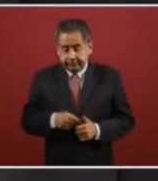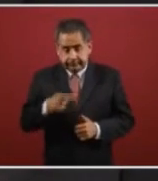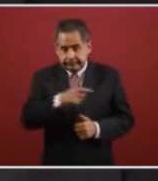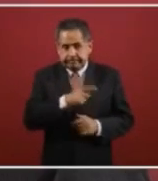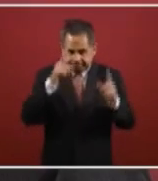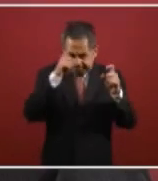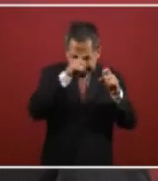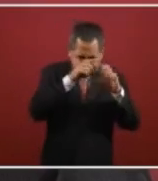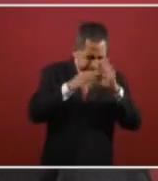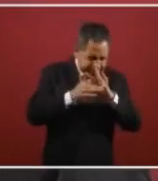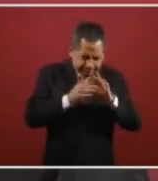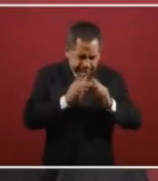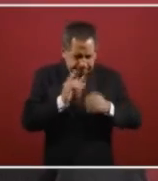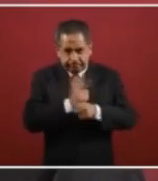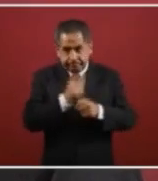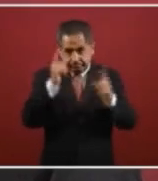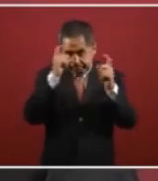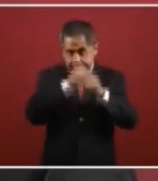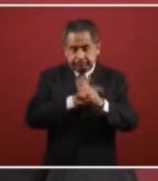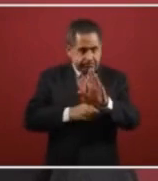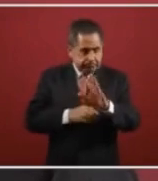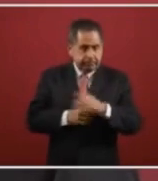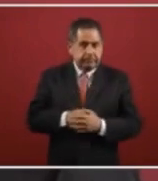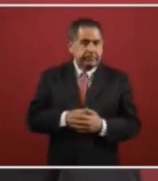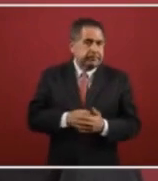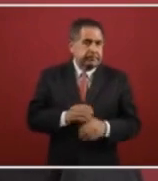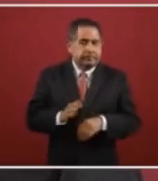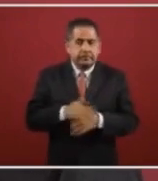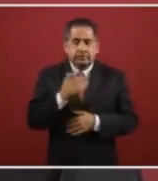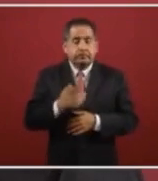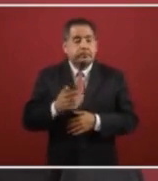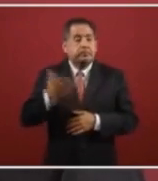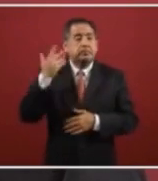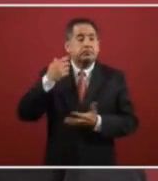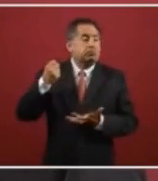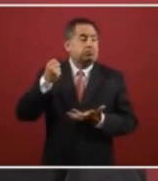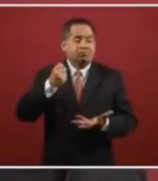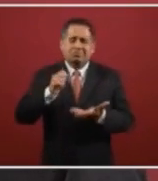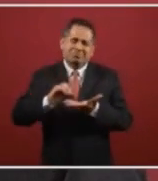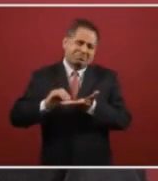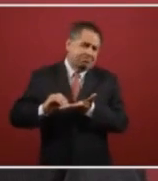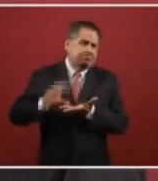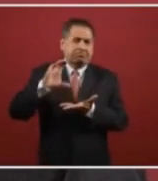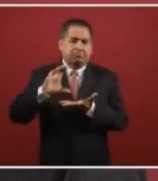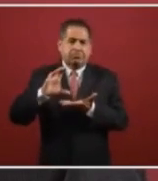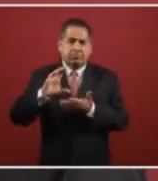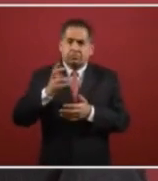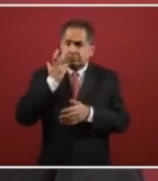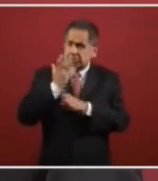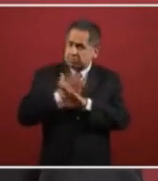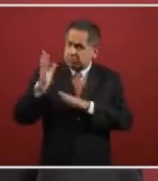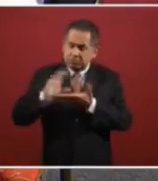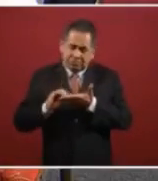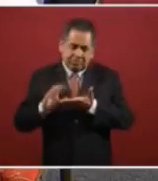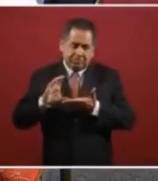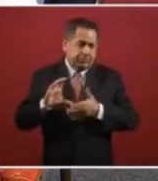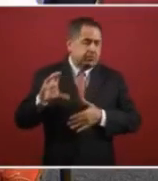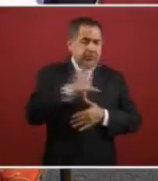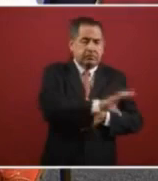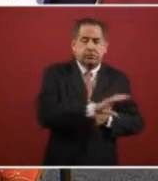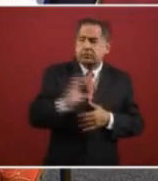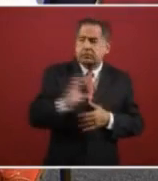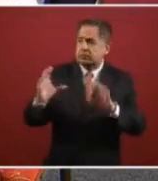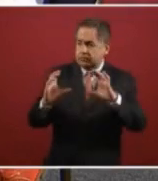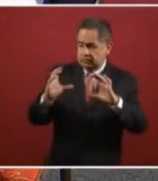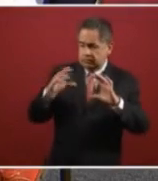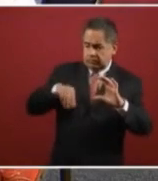complejo porque se pagaban no se robaban el dinero